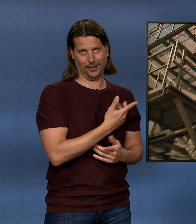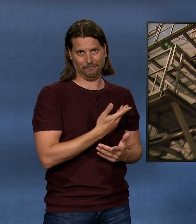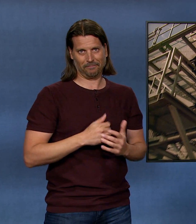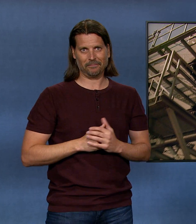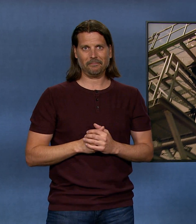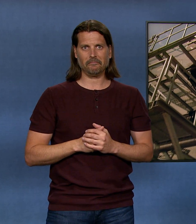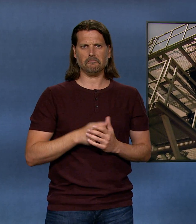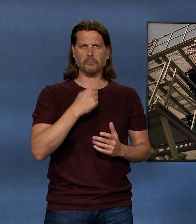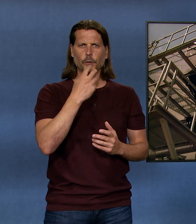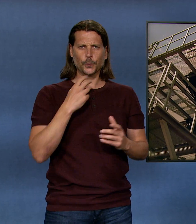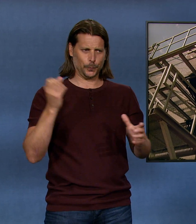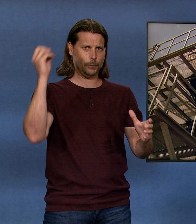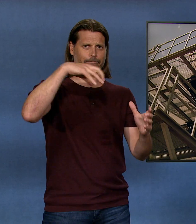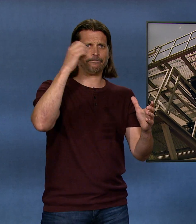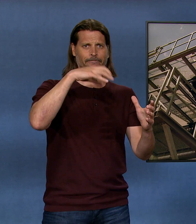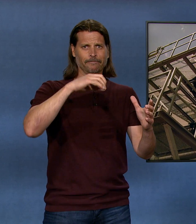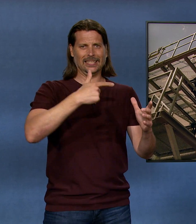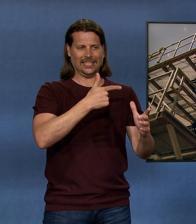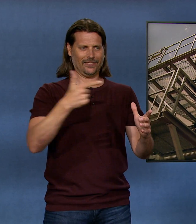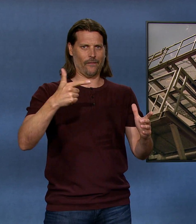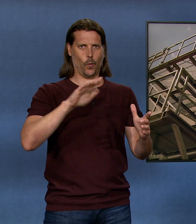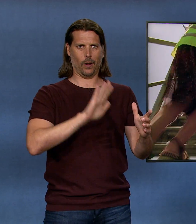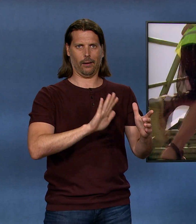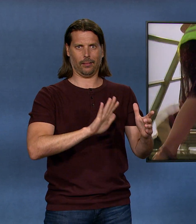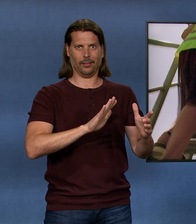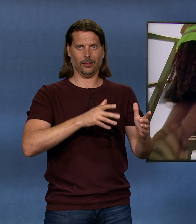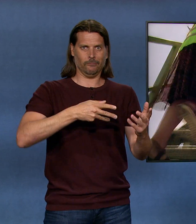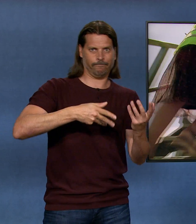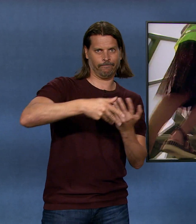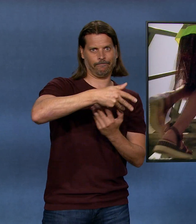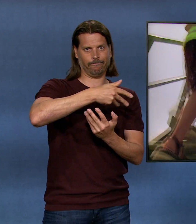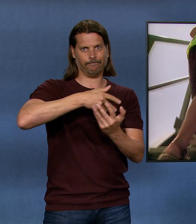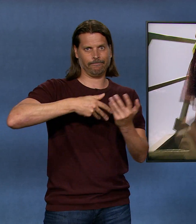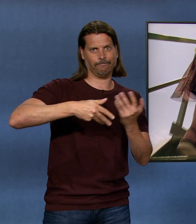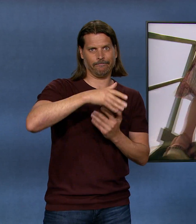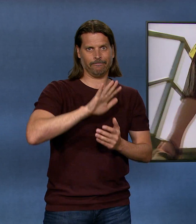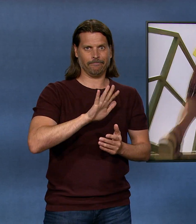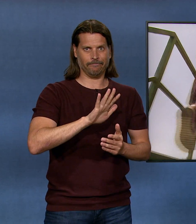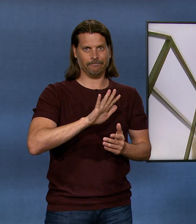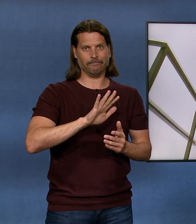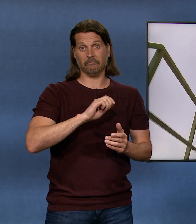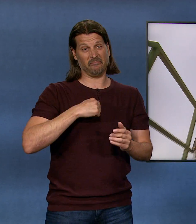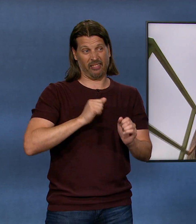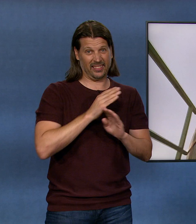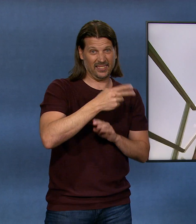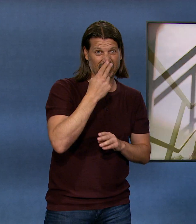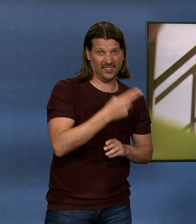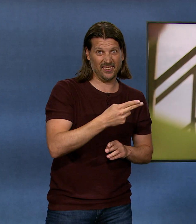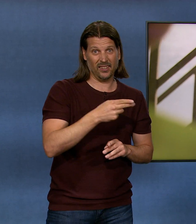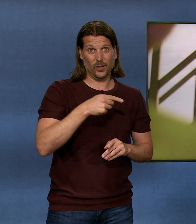Und da kommt der grüne Abfall jetzt für zwei Wochen rein. Hier in den Fermenta können wir jetzt nicht rein gehen, weil da ist jetzt kein Sauerstoff mit